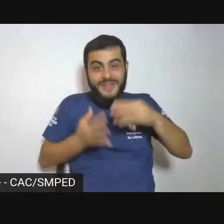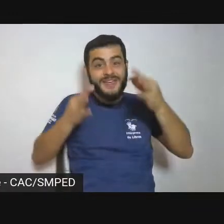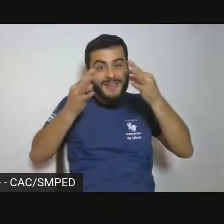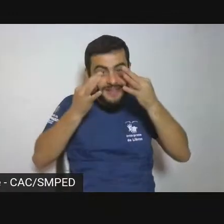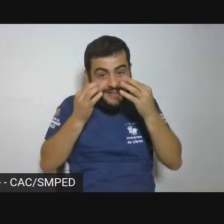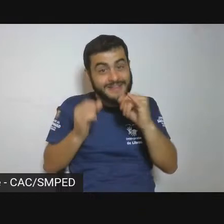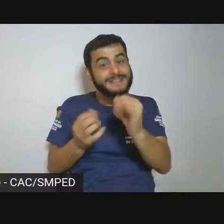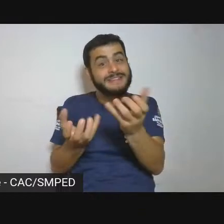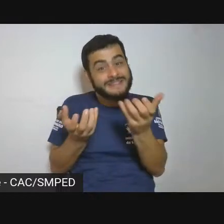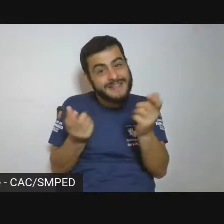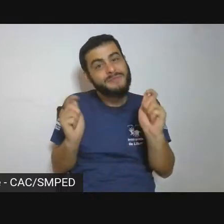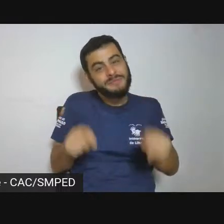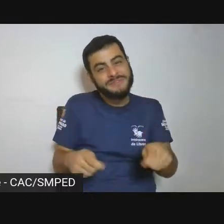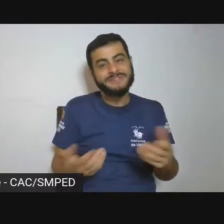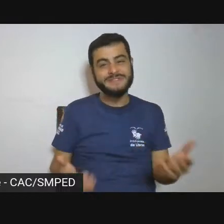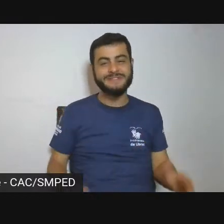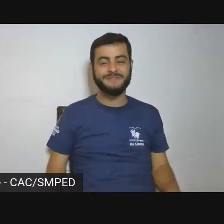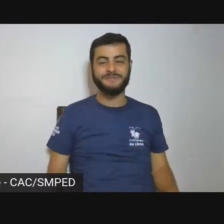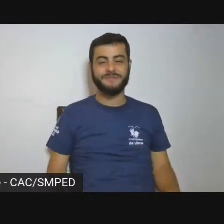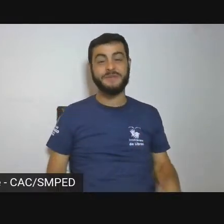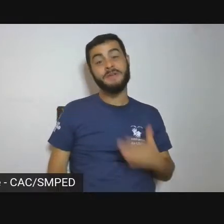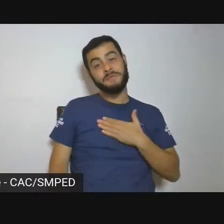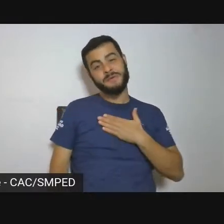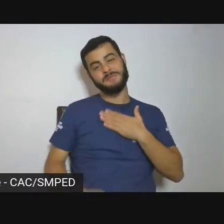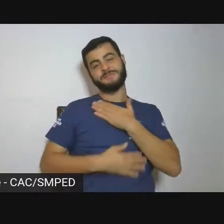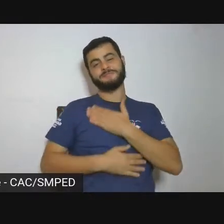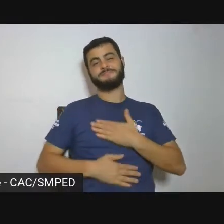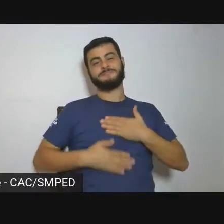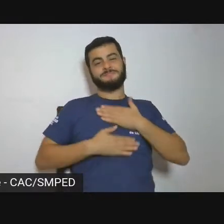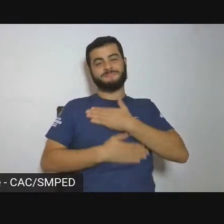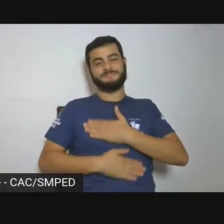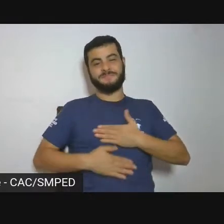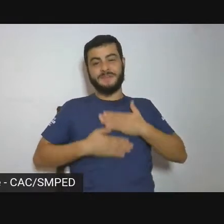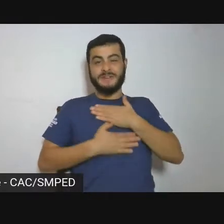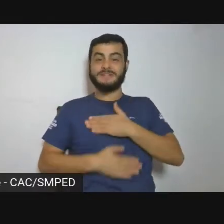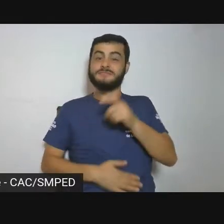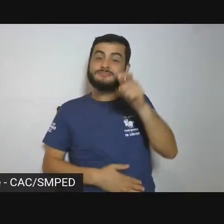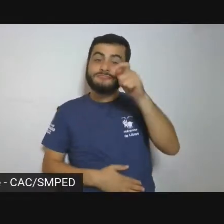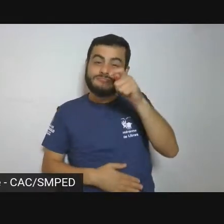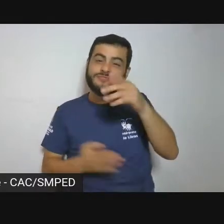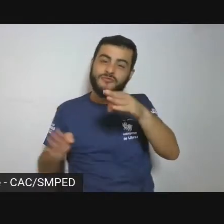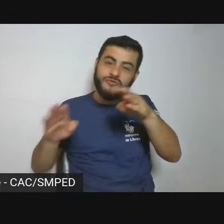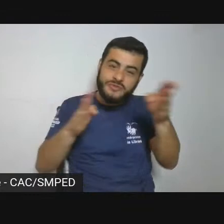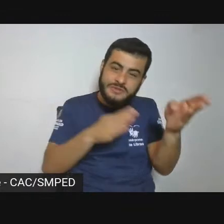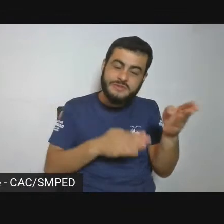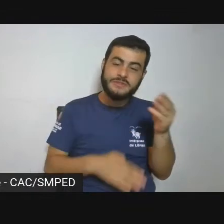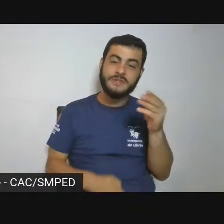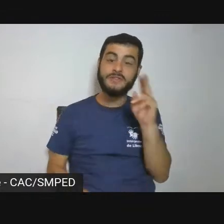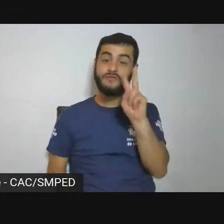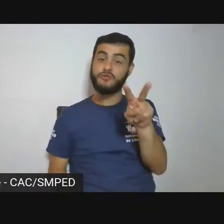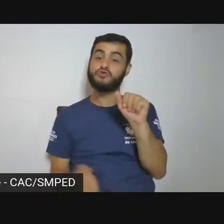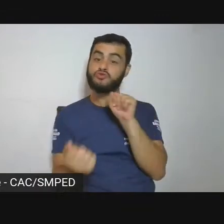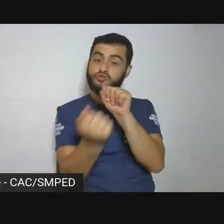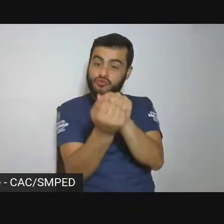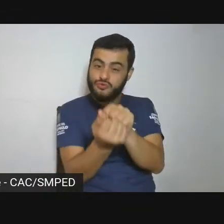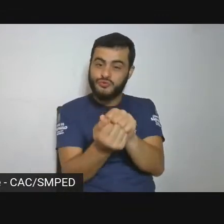e é um prazer enorme estar aqui ouvindo vocês e estar aqui junto e